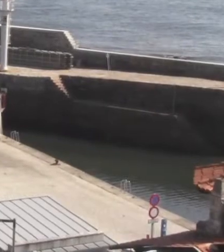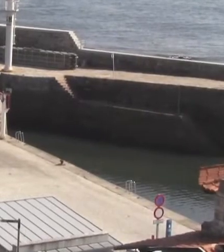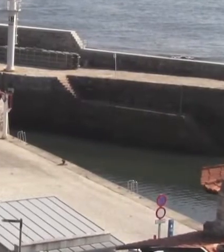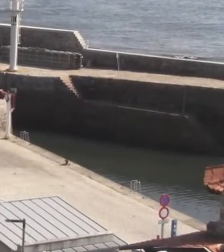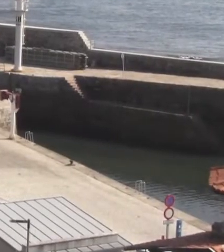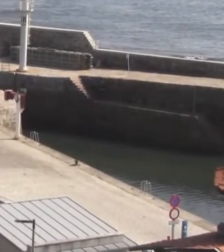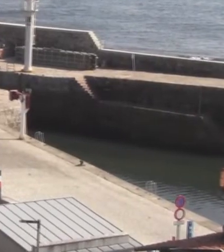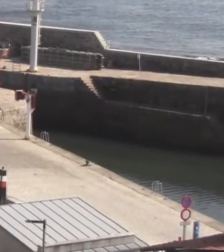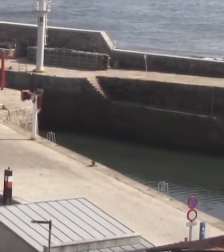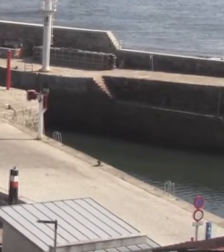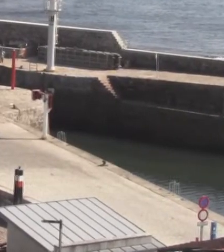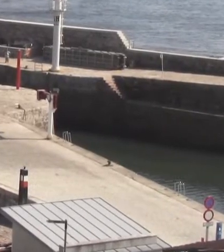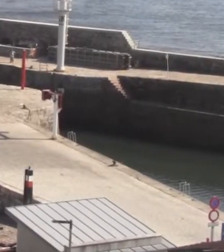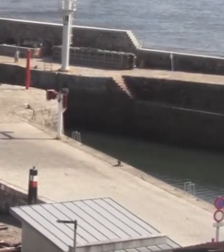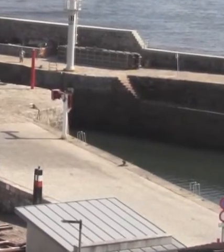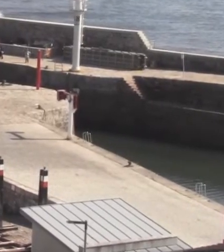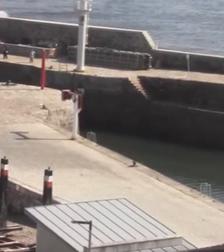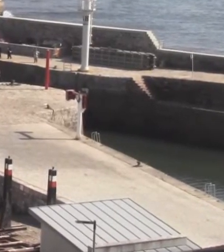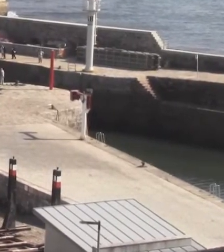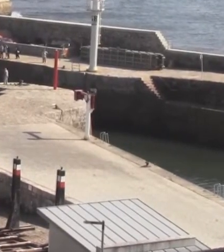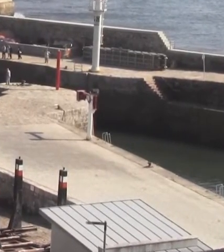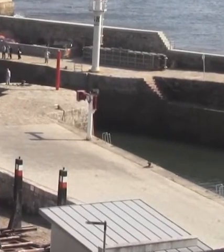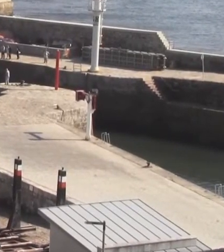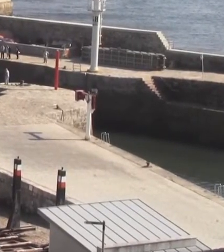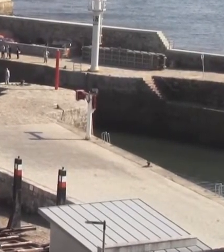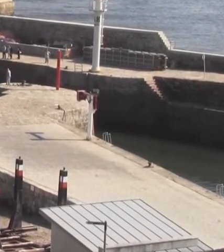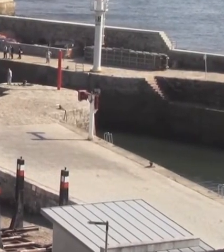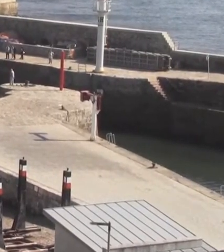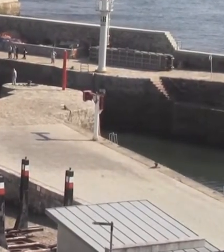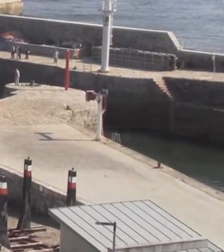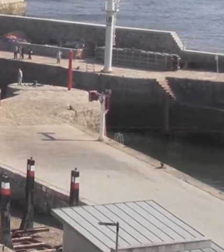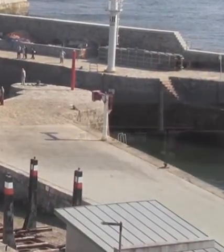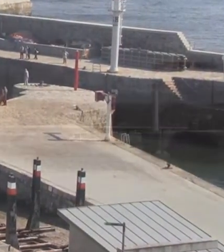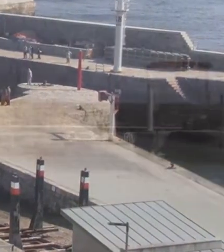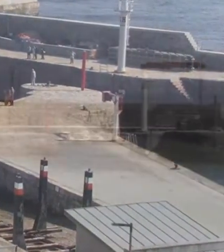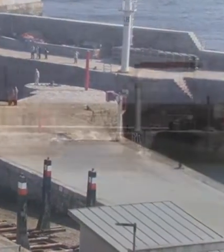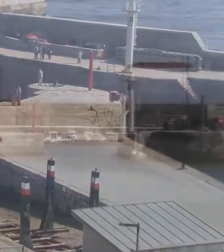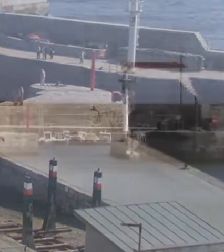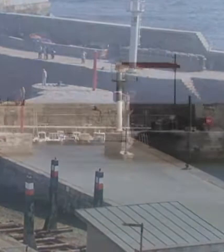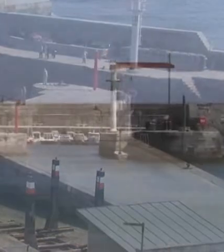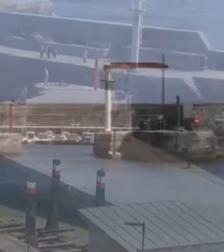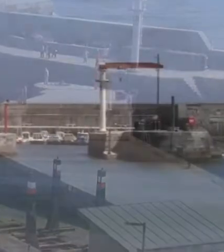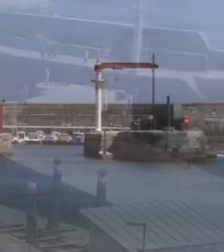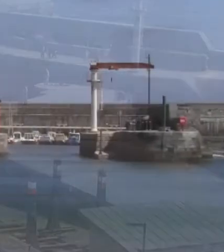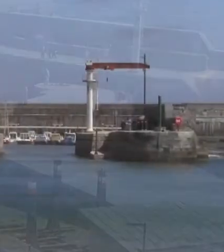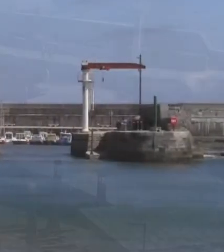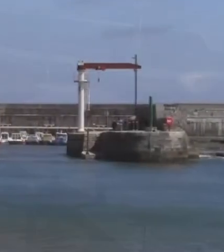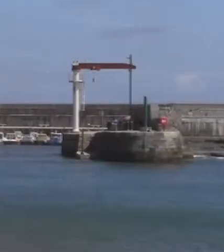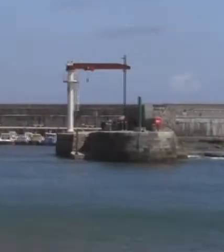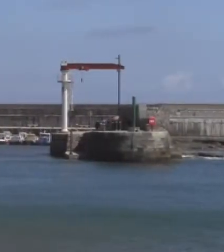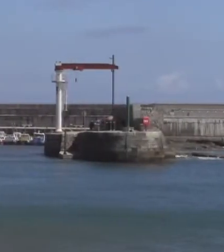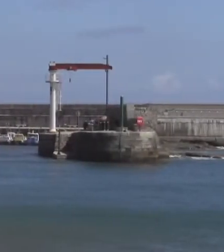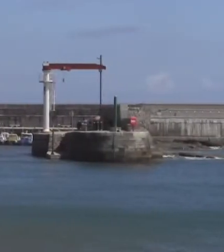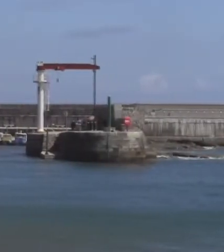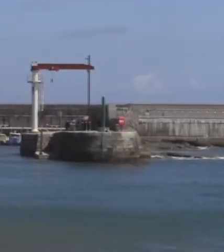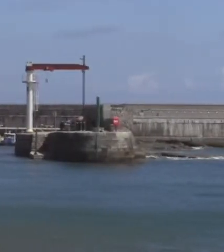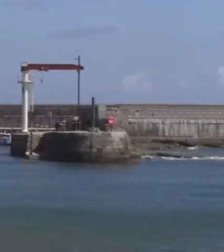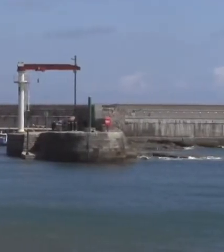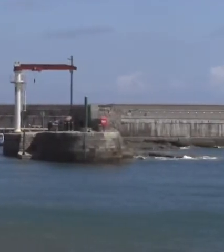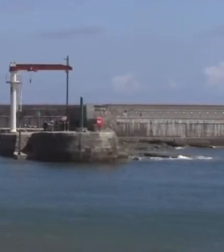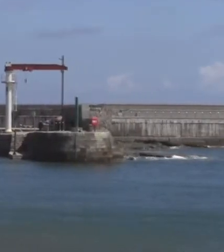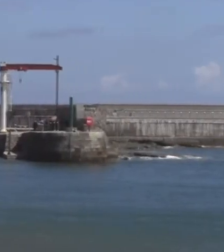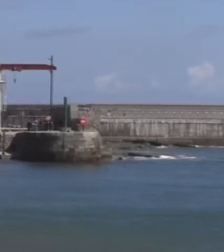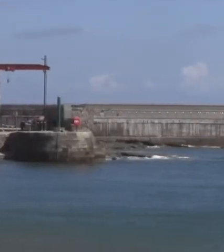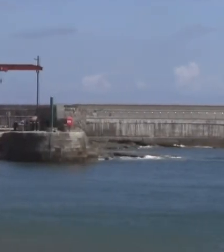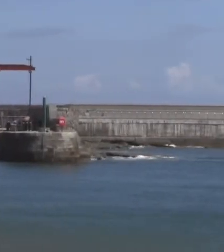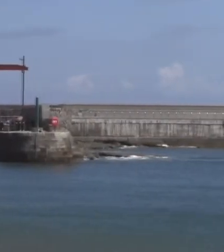La última pieza se captura en 1720, siendo el último puerto ballenero del Cantábrico. En 1846 se realizan